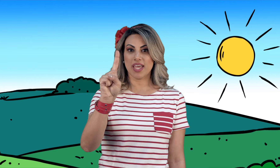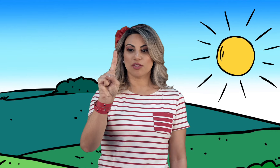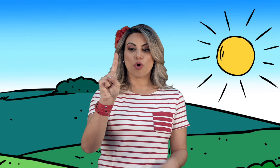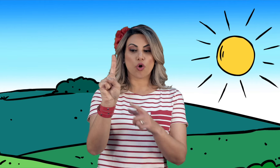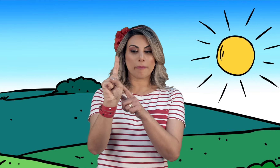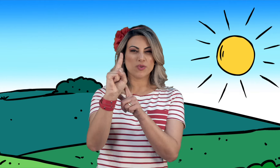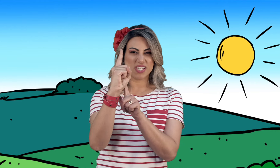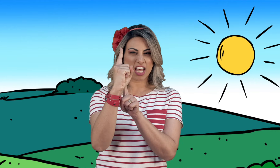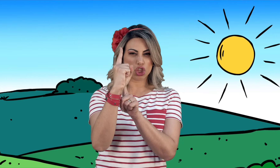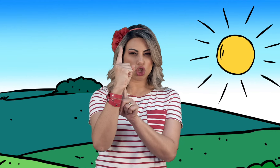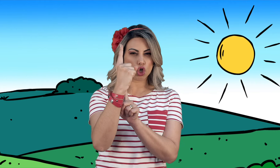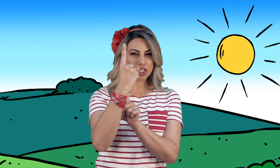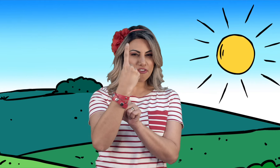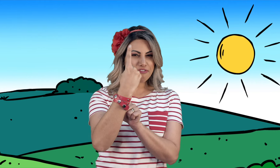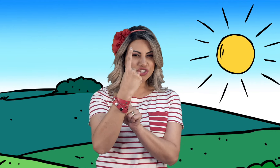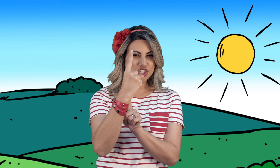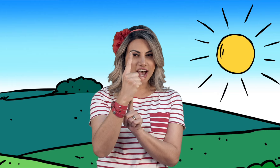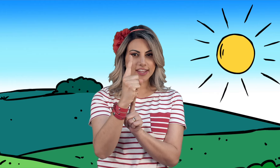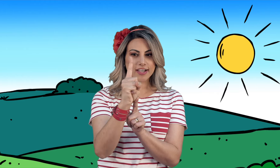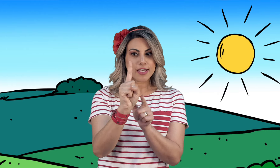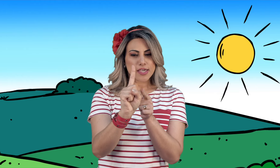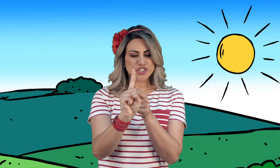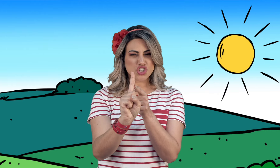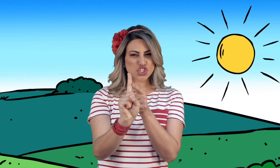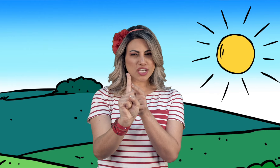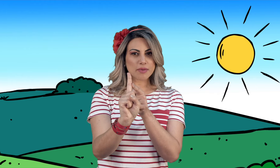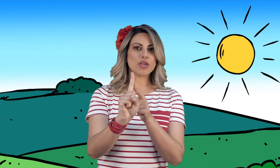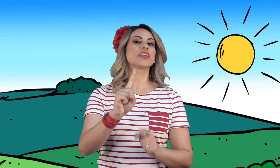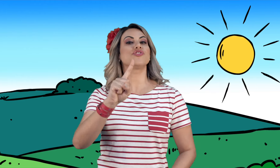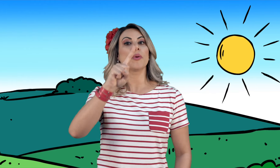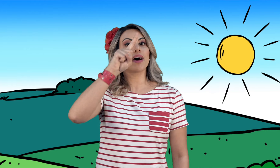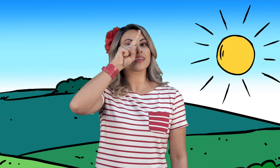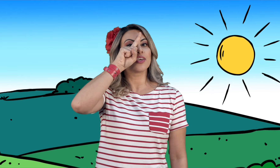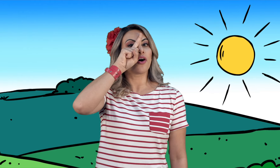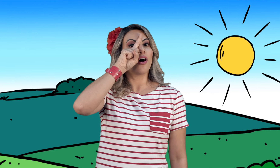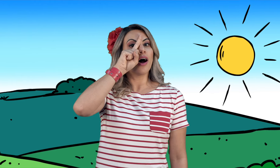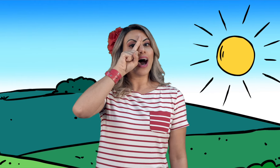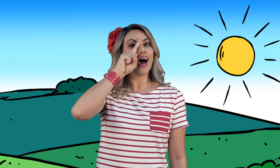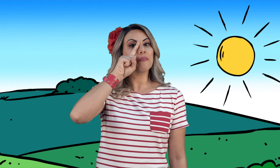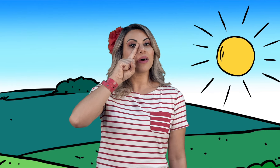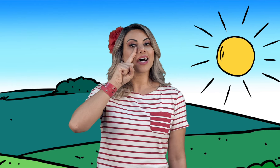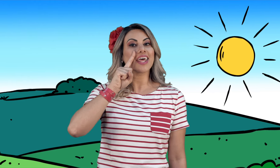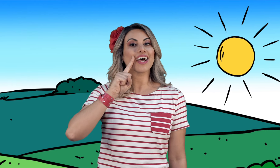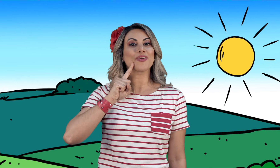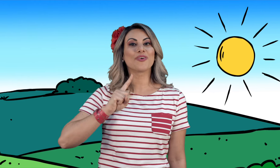dedo, ó, com a mãozinha toda fechada, estica bem o dedinho e passa aqui, ó... Amarelo!